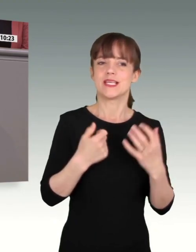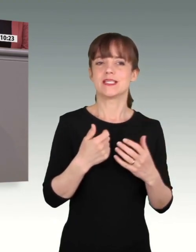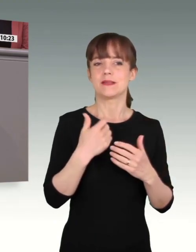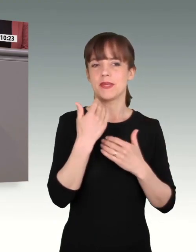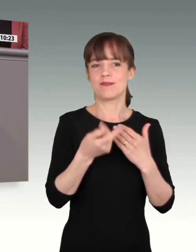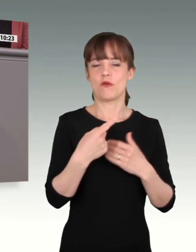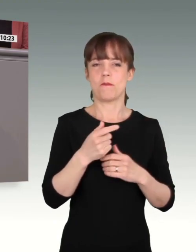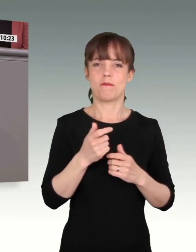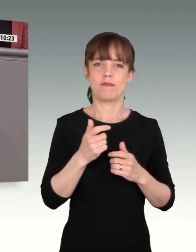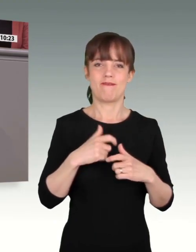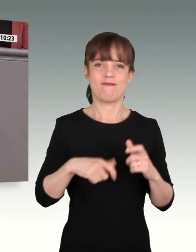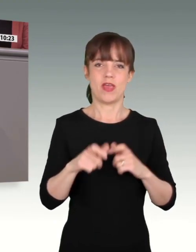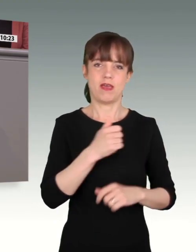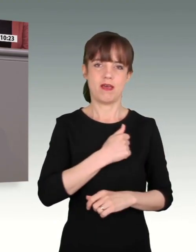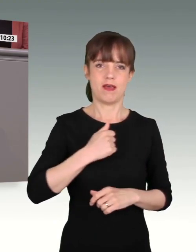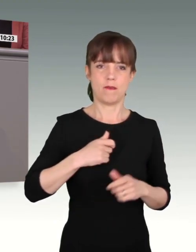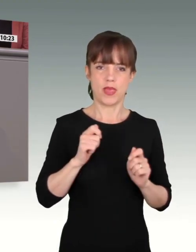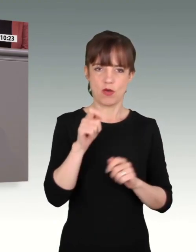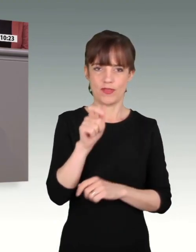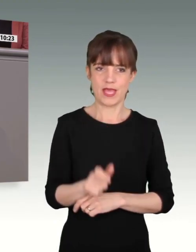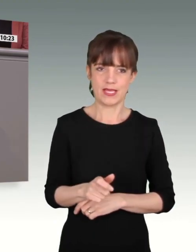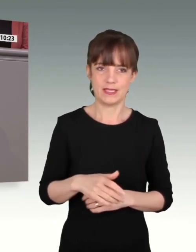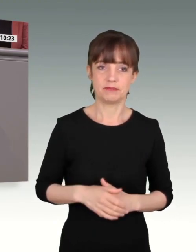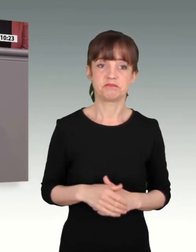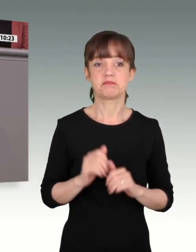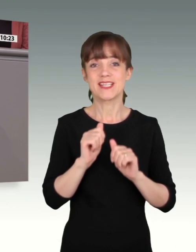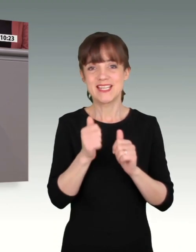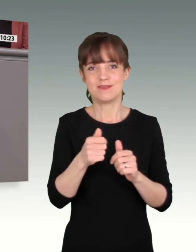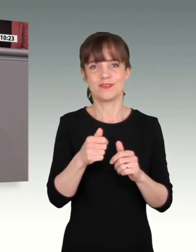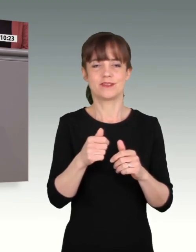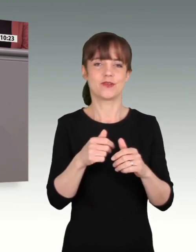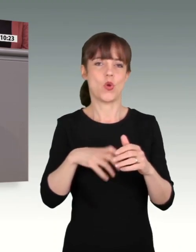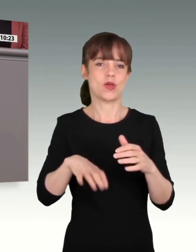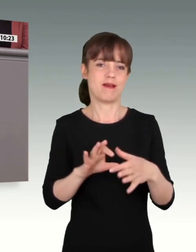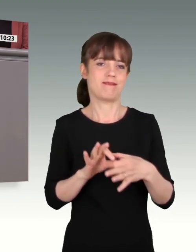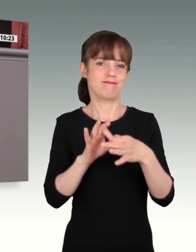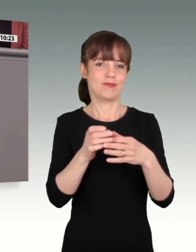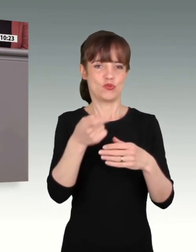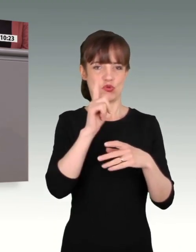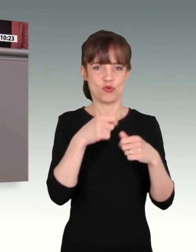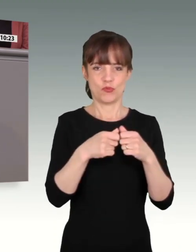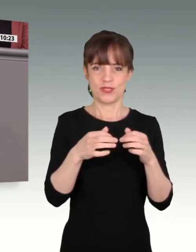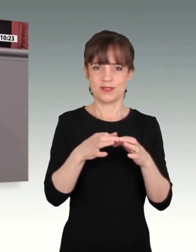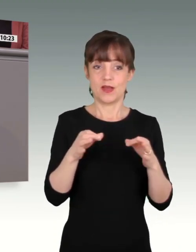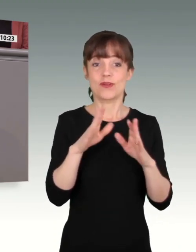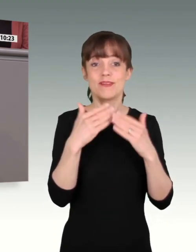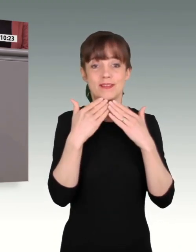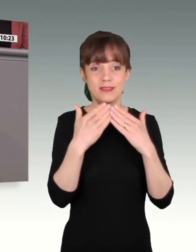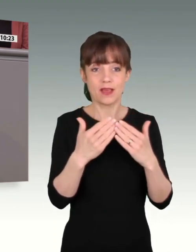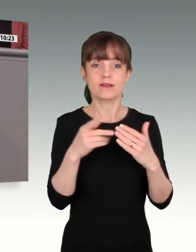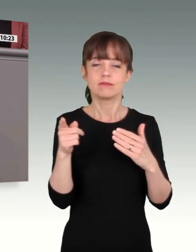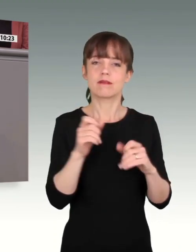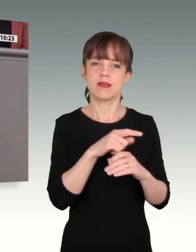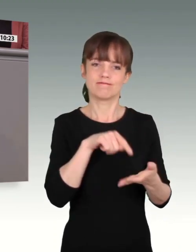Ausstattung etc., aber auch die sonstigen Angelegenheiten unserer Soldatinnen und Soldaten angeht. Und auch wenn Sie nicht zuständig sind für die